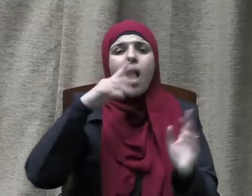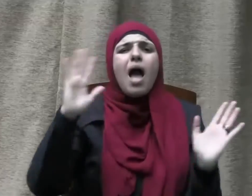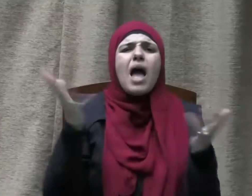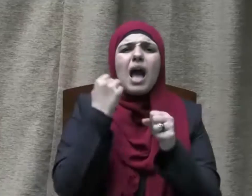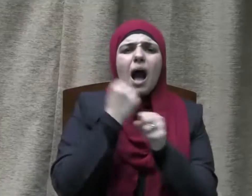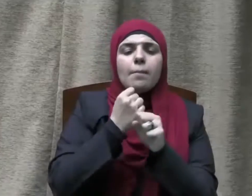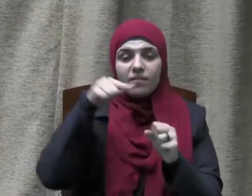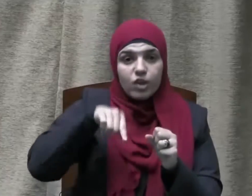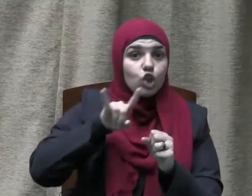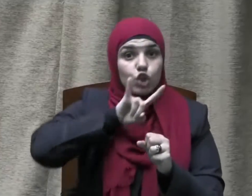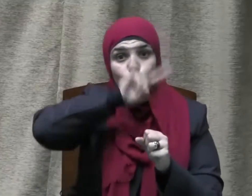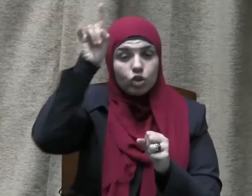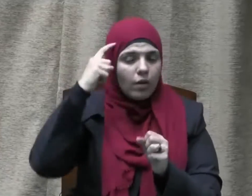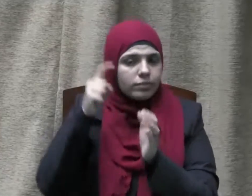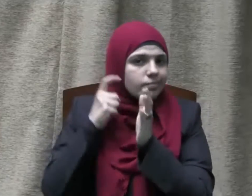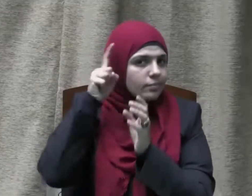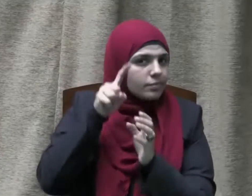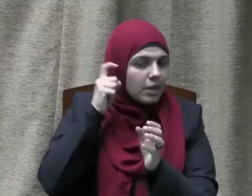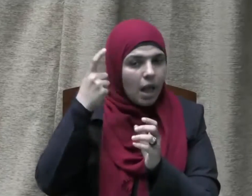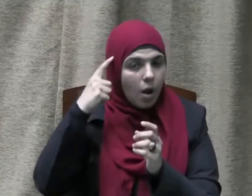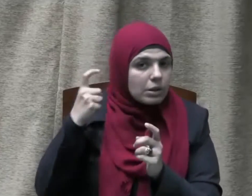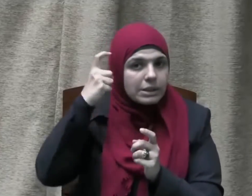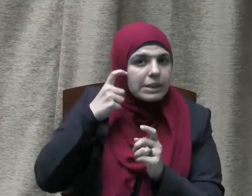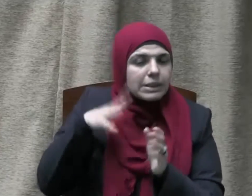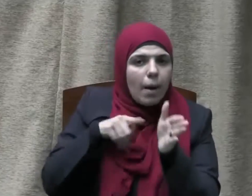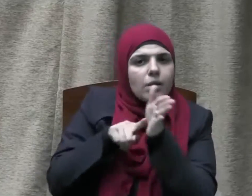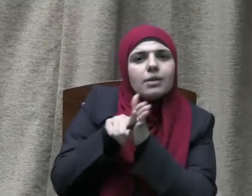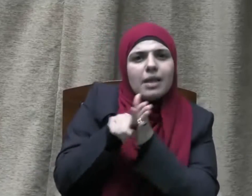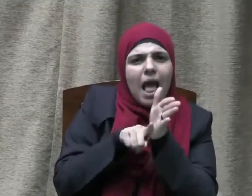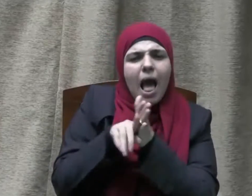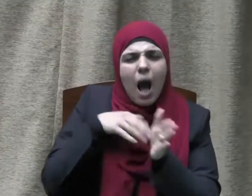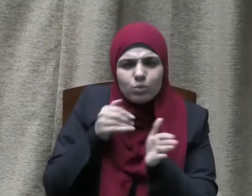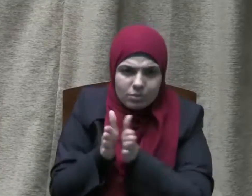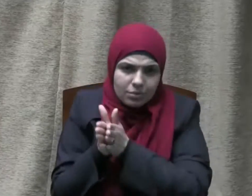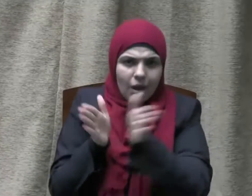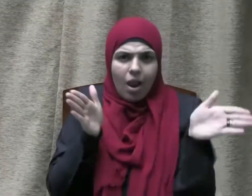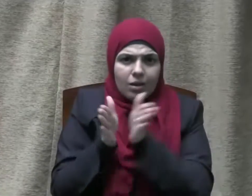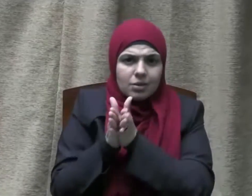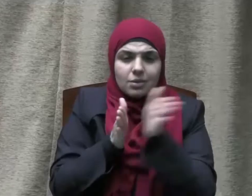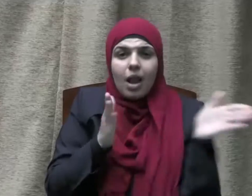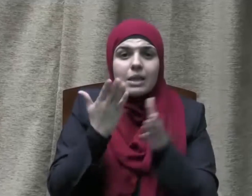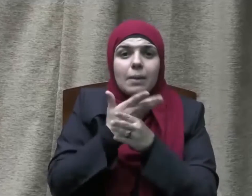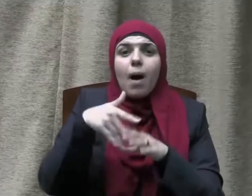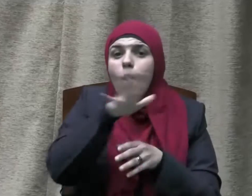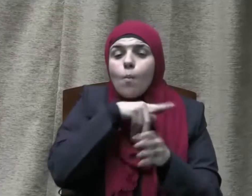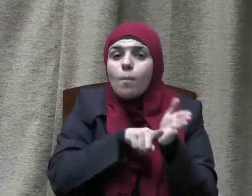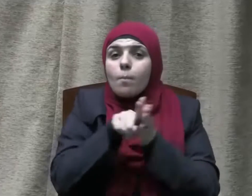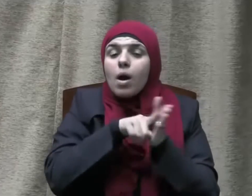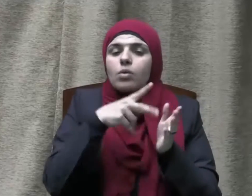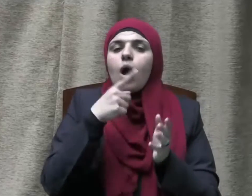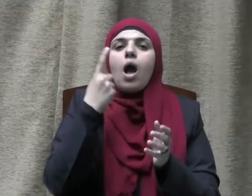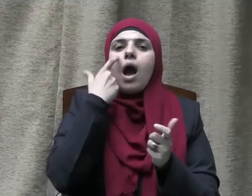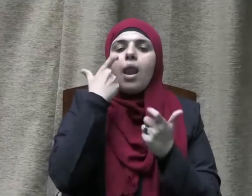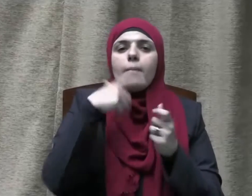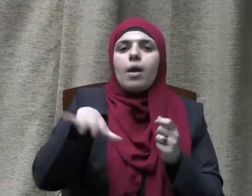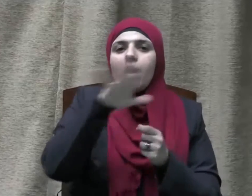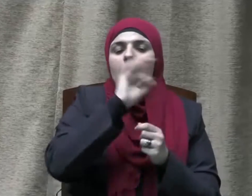الشيطان أن يأتيك من إحدى الجهتين لا يبالي أيهما أصاب الإفراط